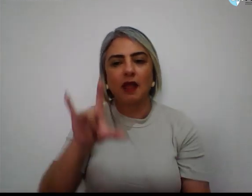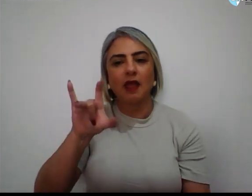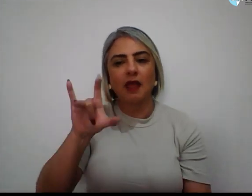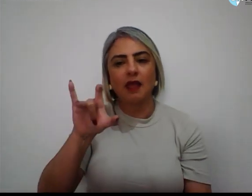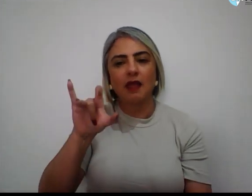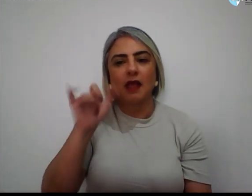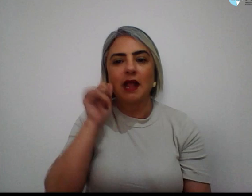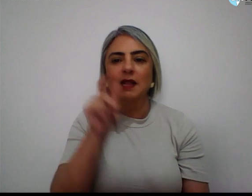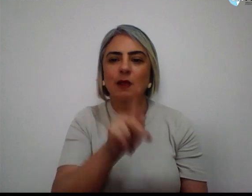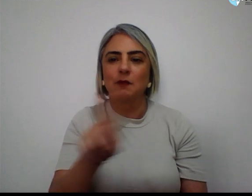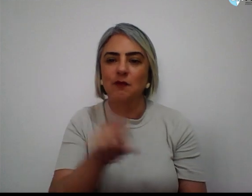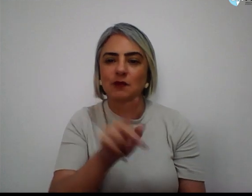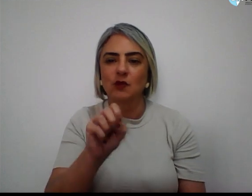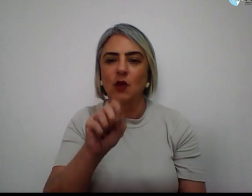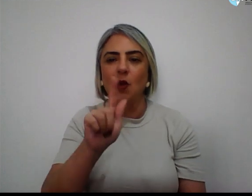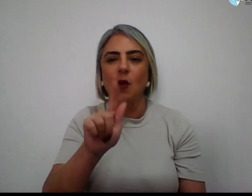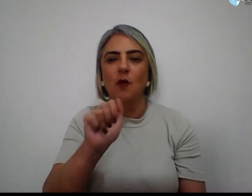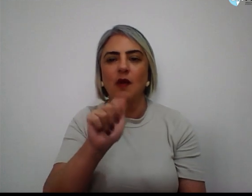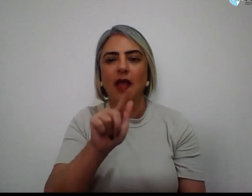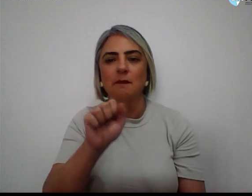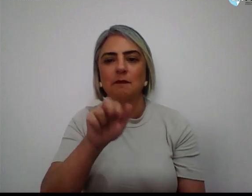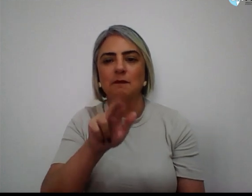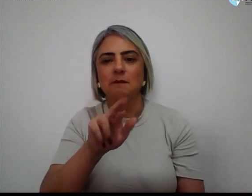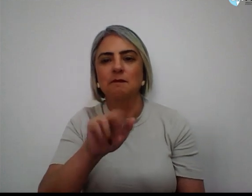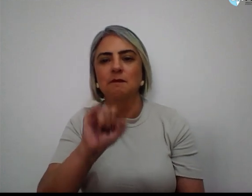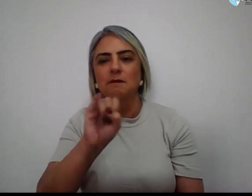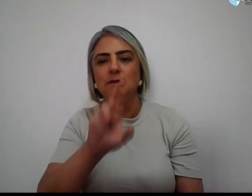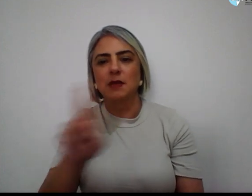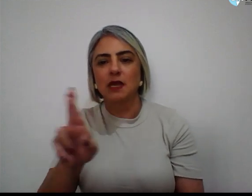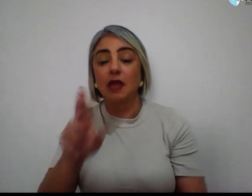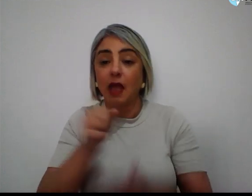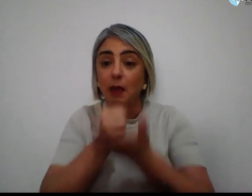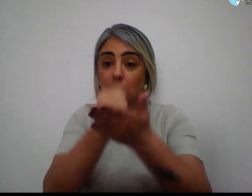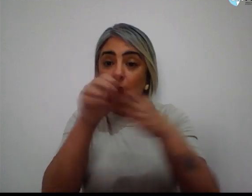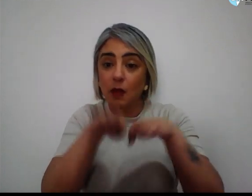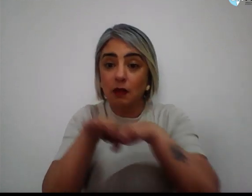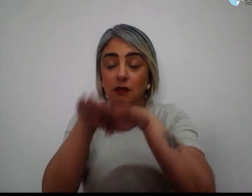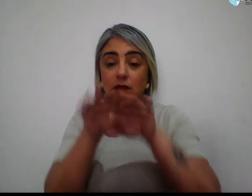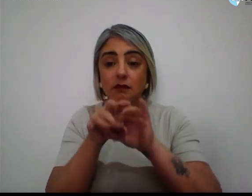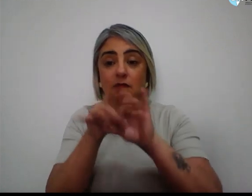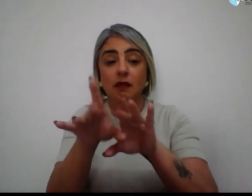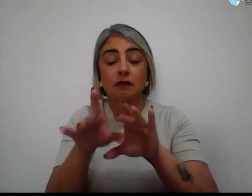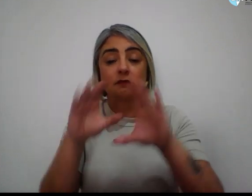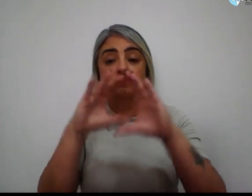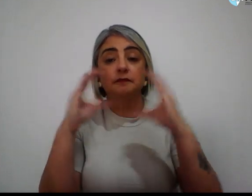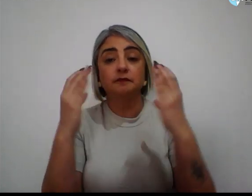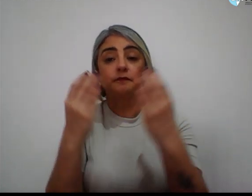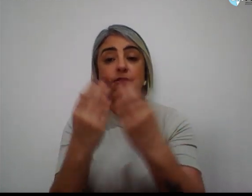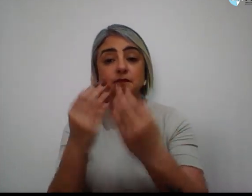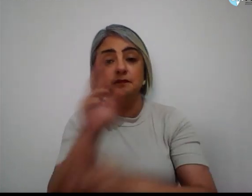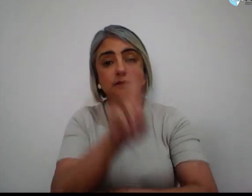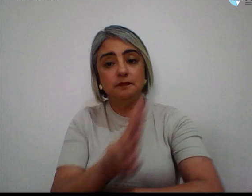professora Ogamir. Apoio à democracia na comunidade universitária